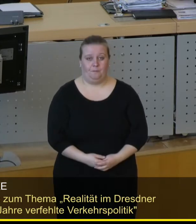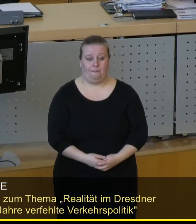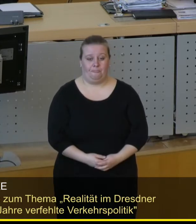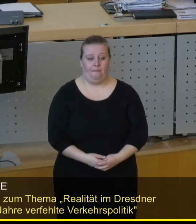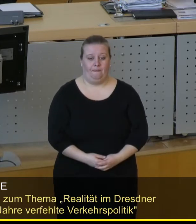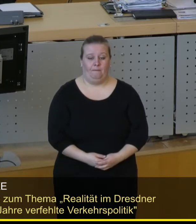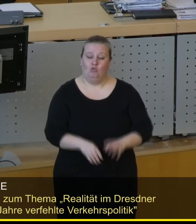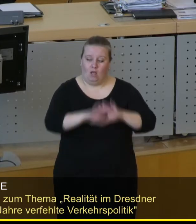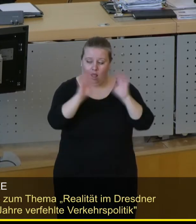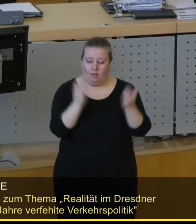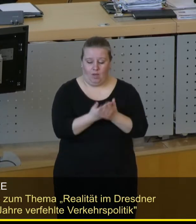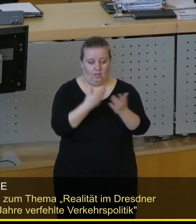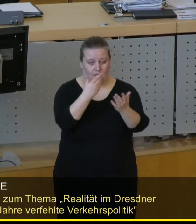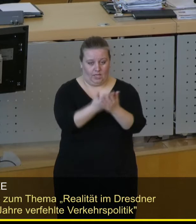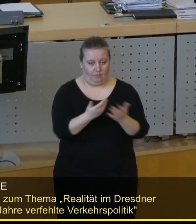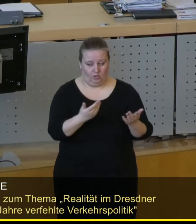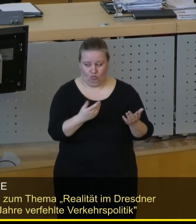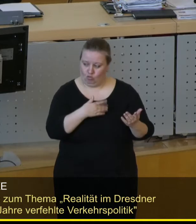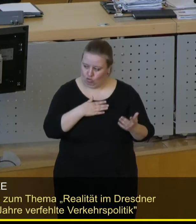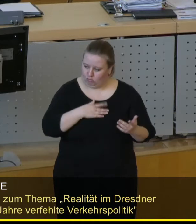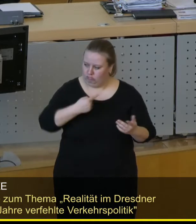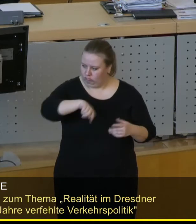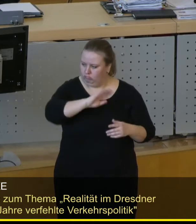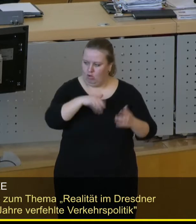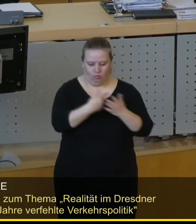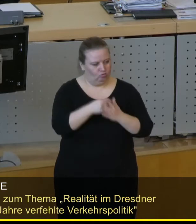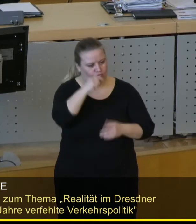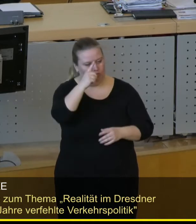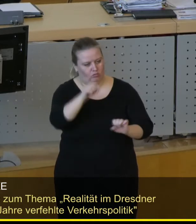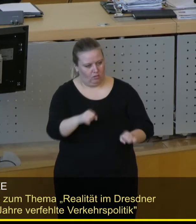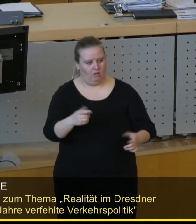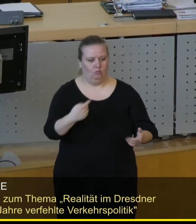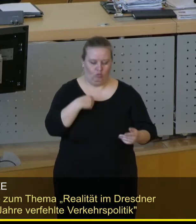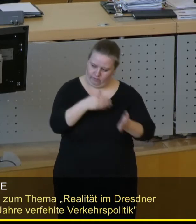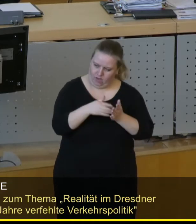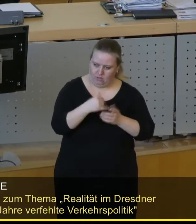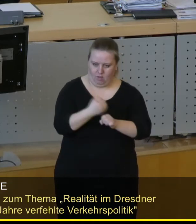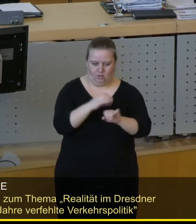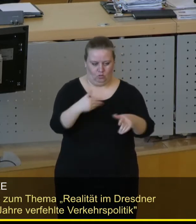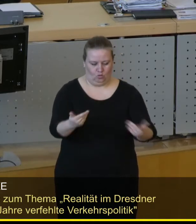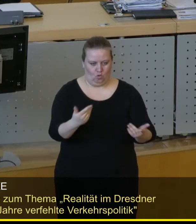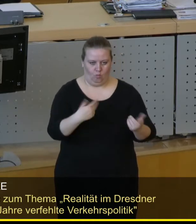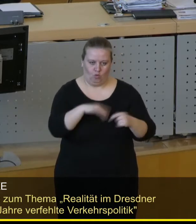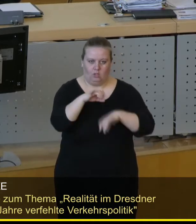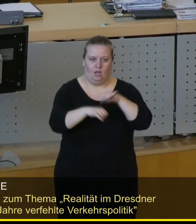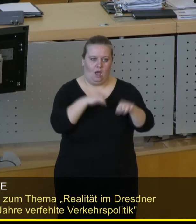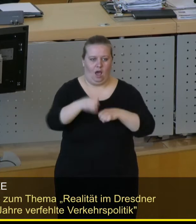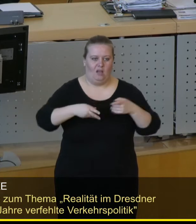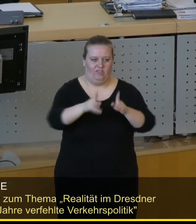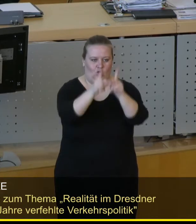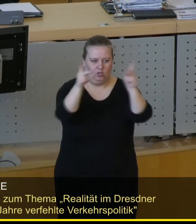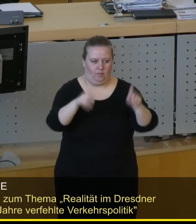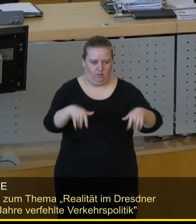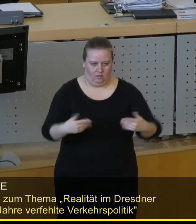Im Fazit ist es so, wir können auf das Erreichte durchaus mit Stolz zurückblicken. Wir werden das weiter tun. Wir haben ein Radwegkonzept beschlossen.